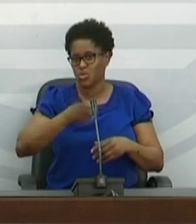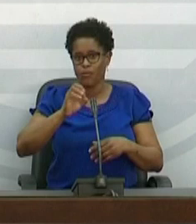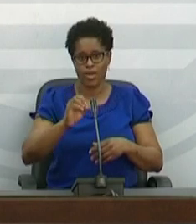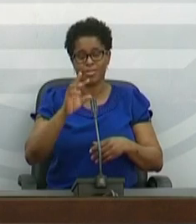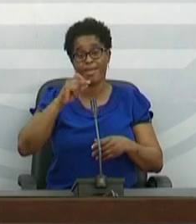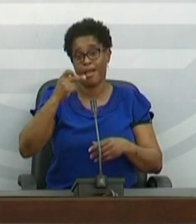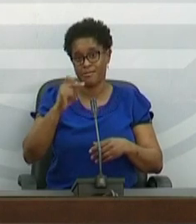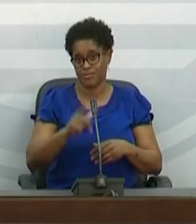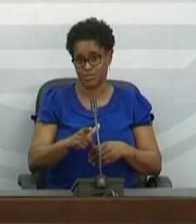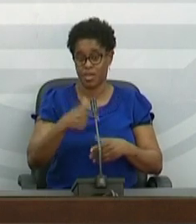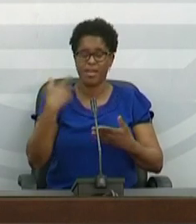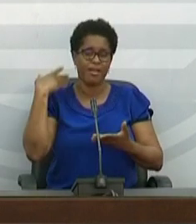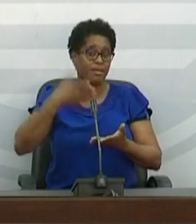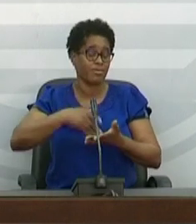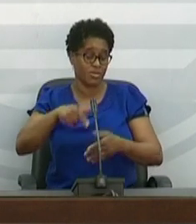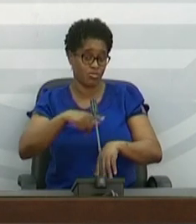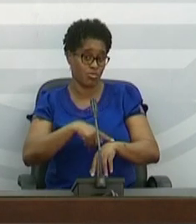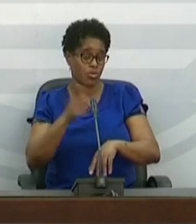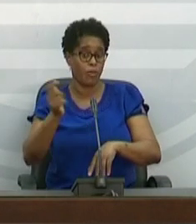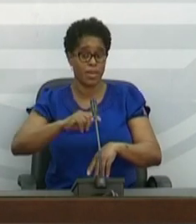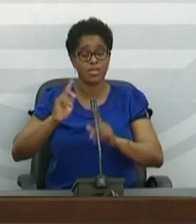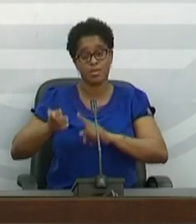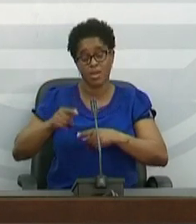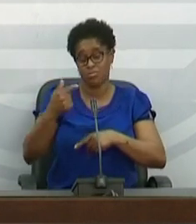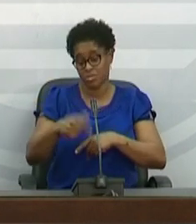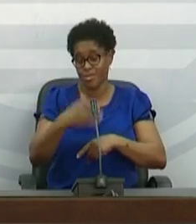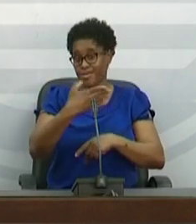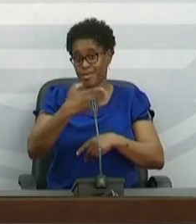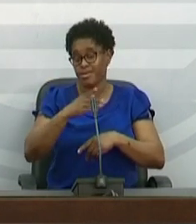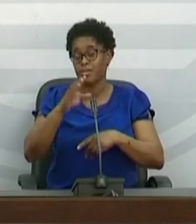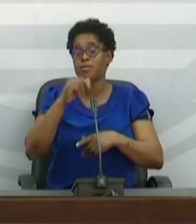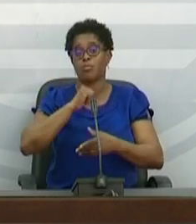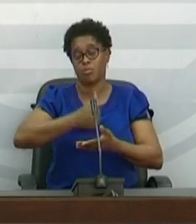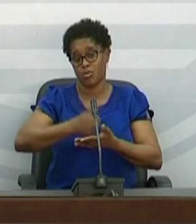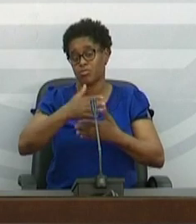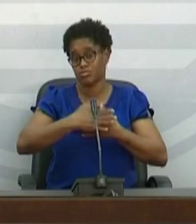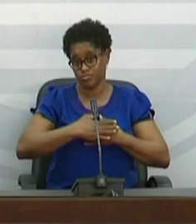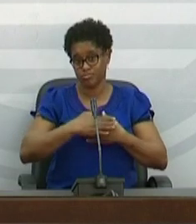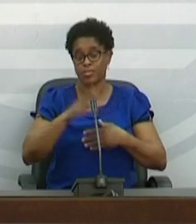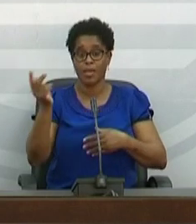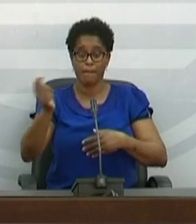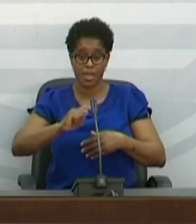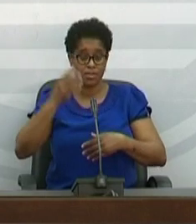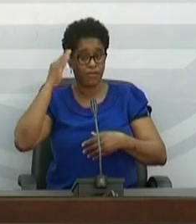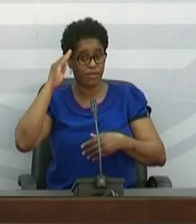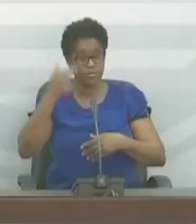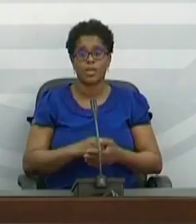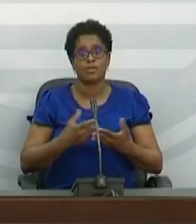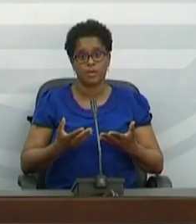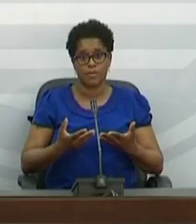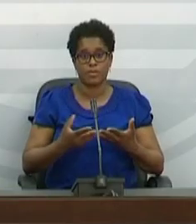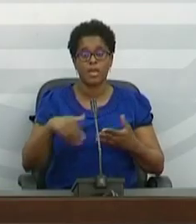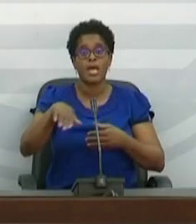e até este momento, no mês de março, nós temos 7 óbitos. No mês de fevereiro tivemos 13.